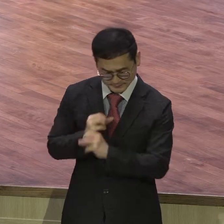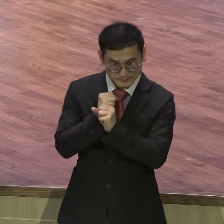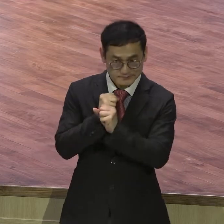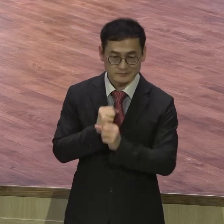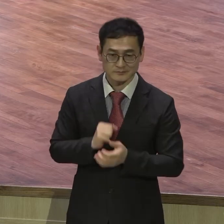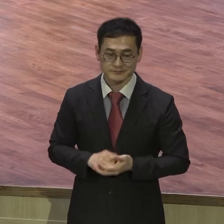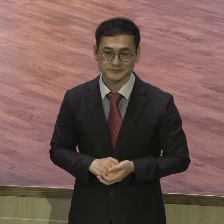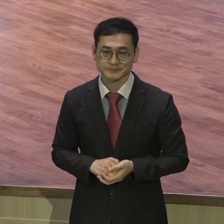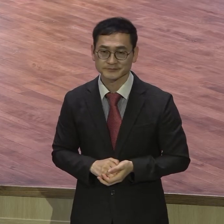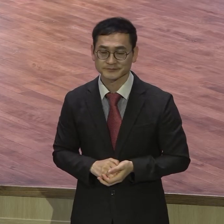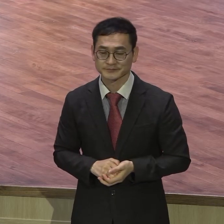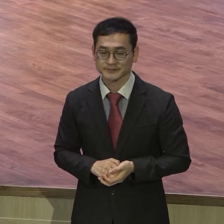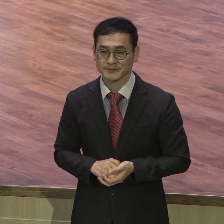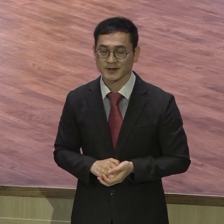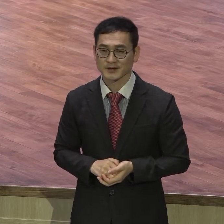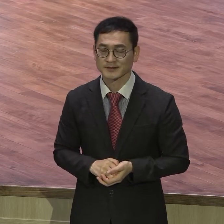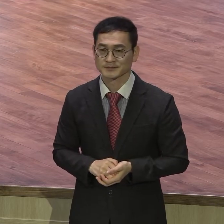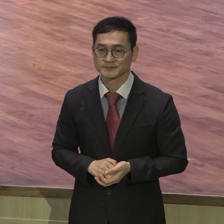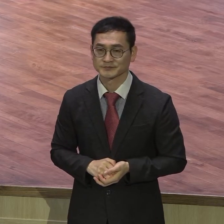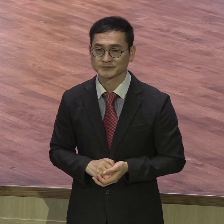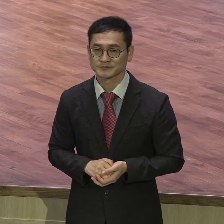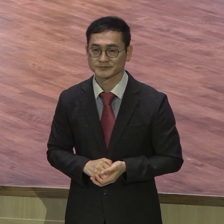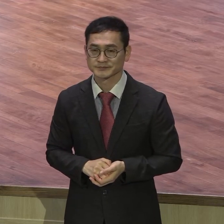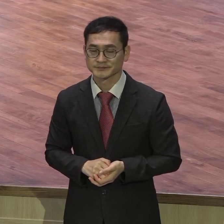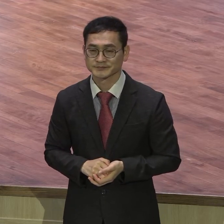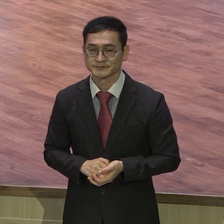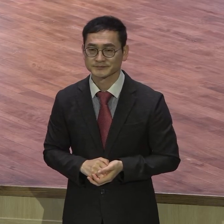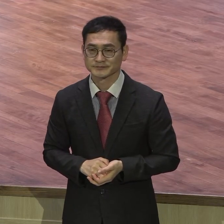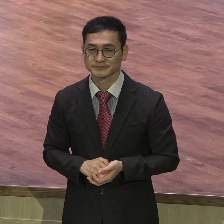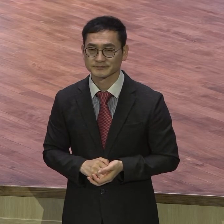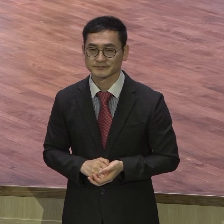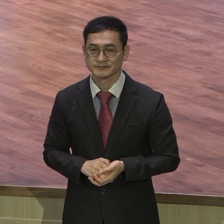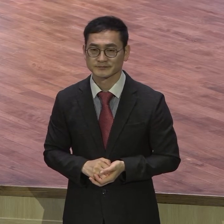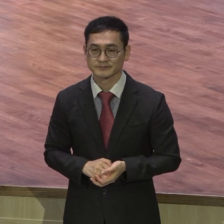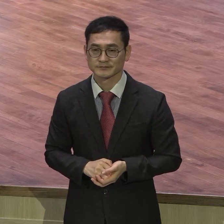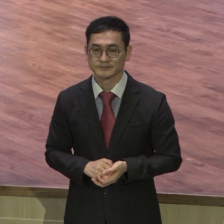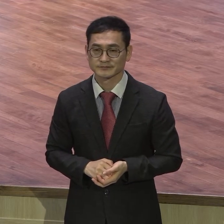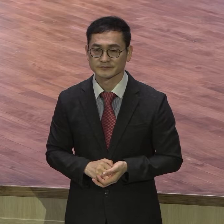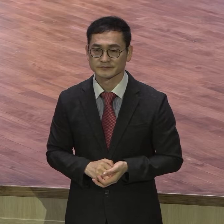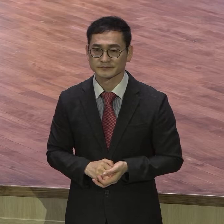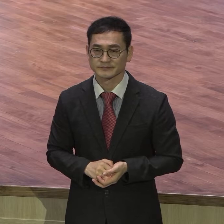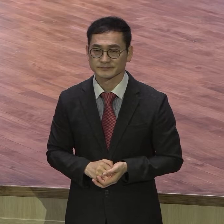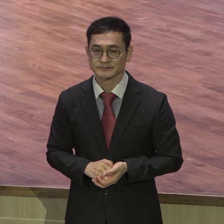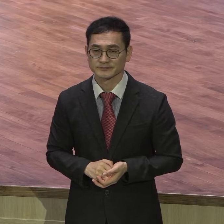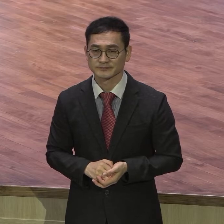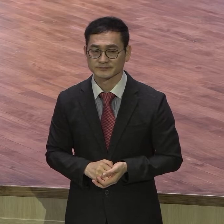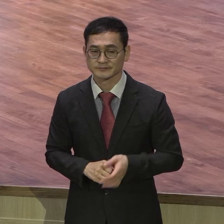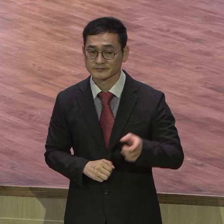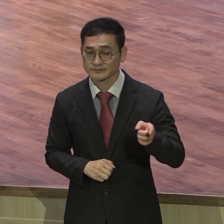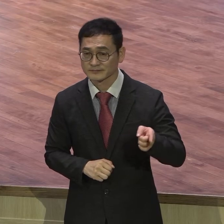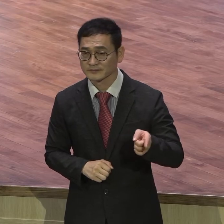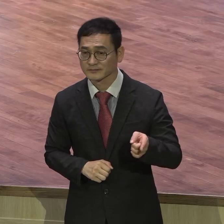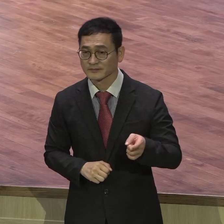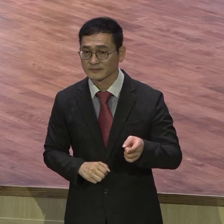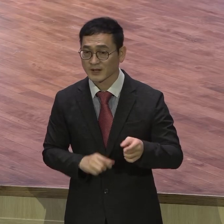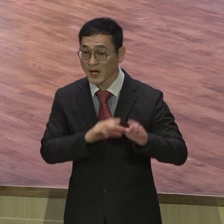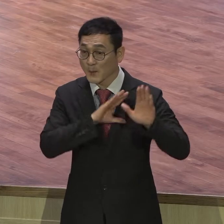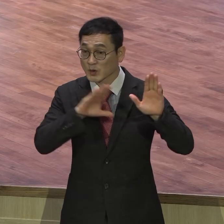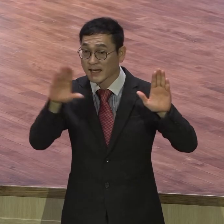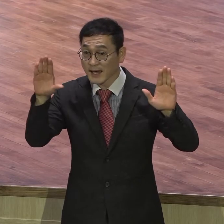말하는 것처럼 그래 보이지만 모세는 수레급 세대의 불신앙이 얼마나 컸는지 불신앙의